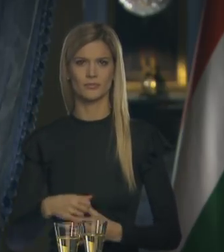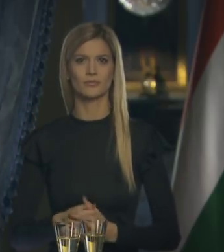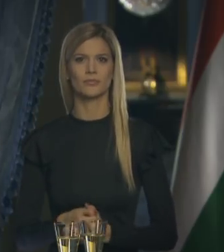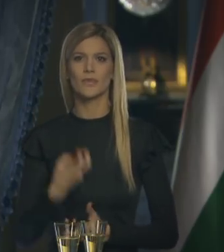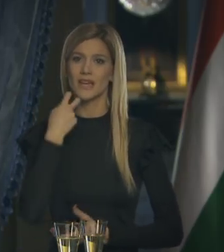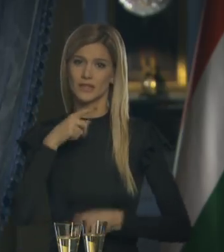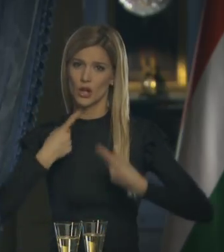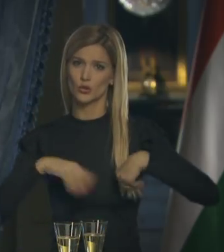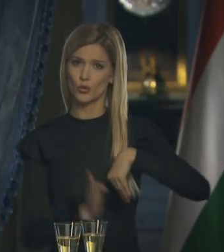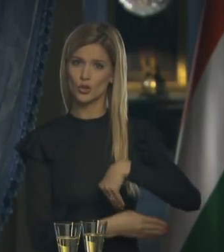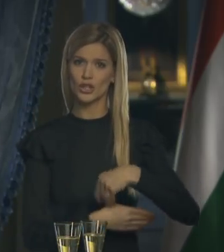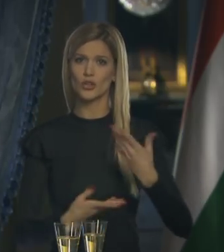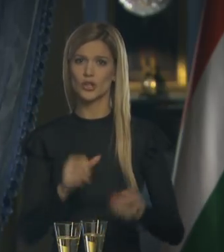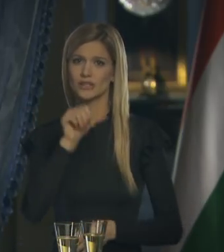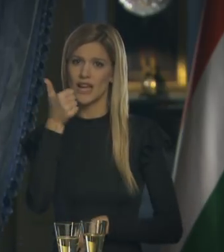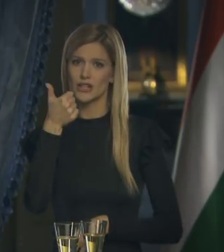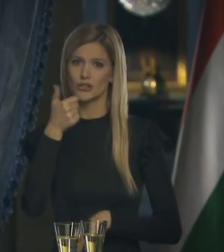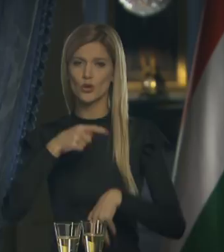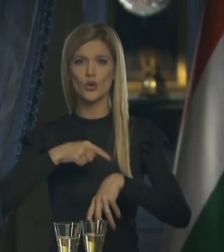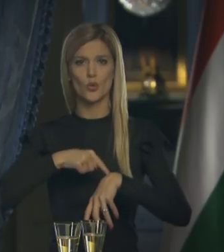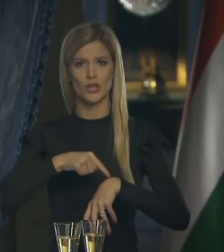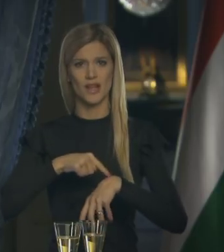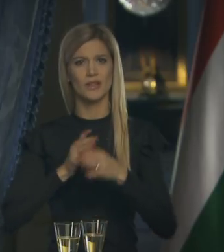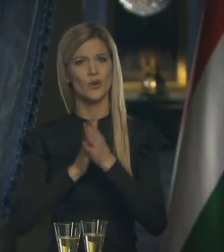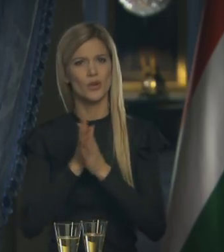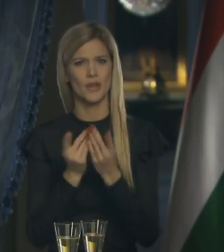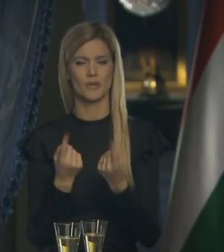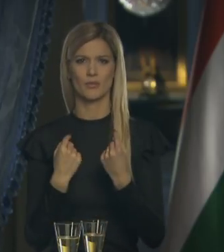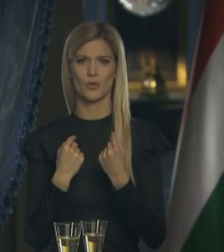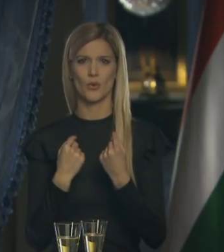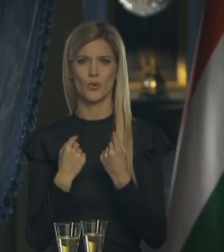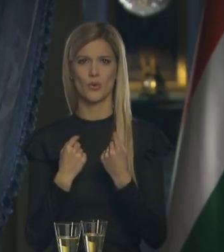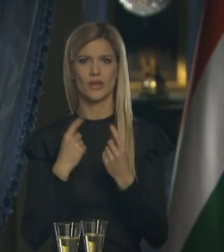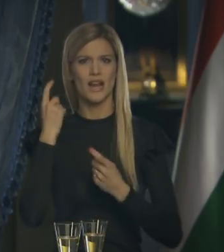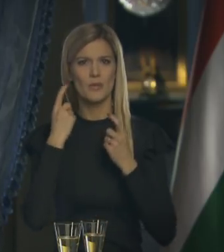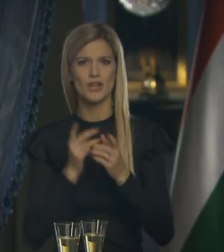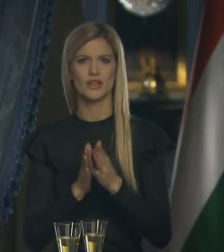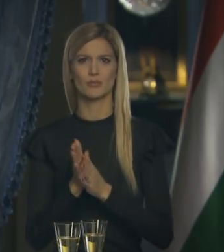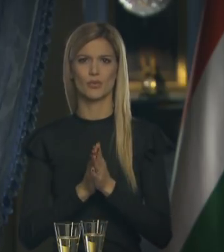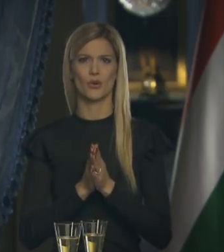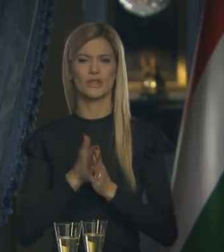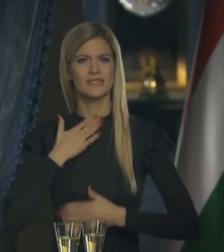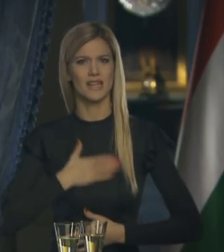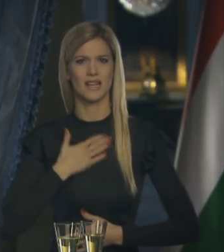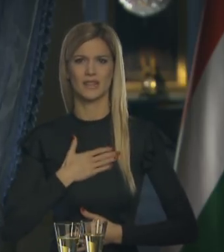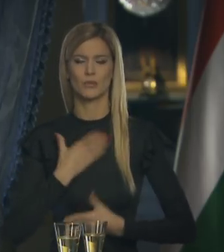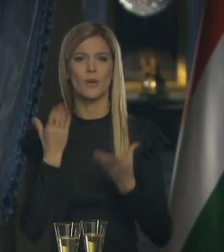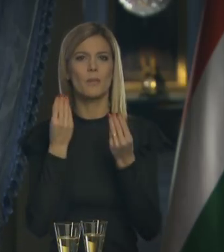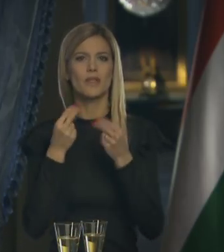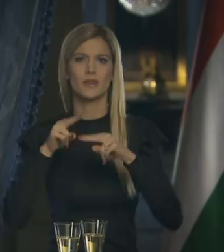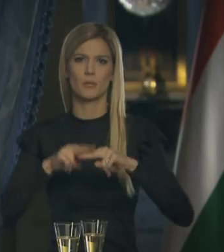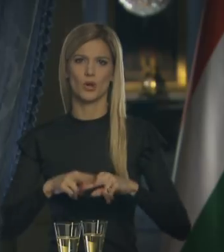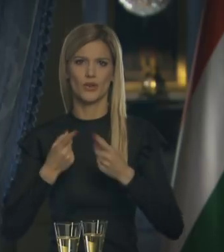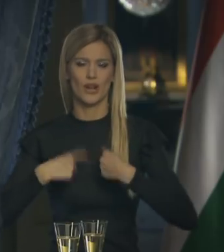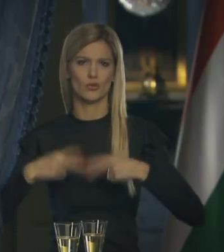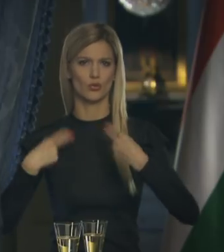Hiszen rajtunk múlik, hogy az első órák öröméből, reménységéből, szeretetéből mennyi marad velünk